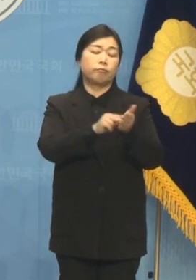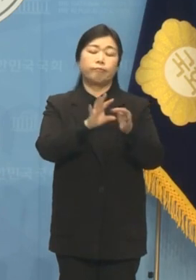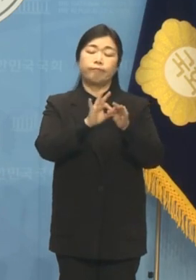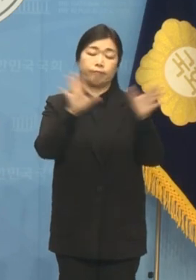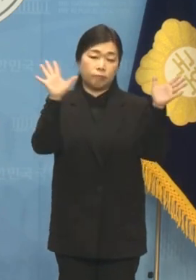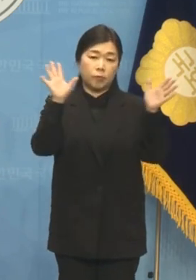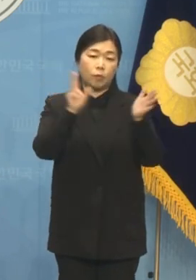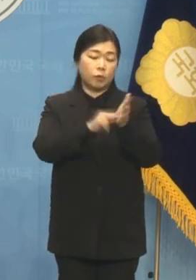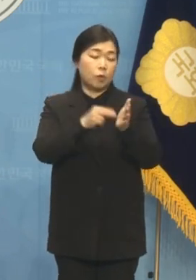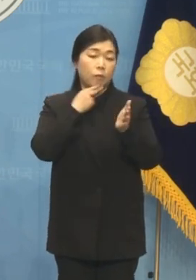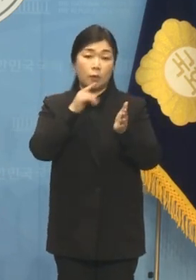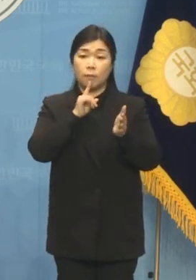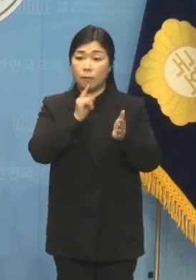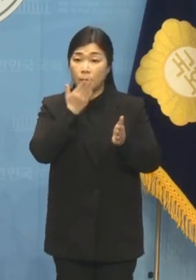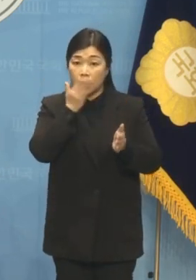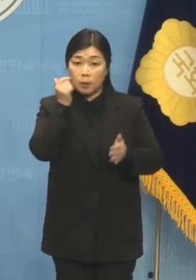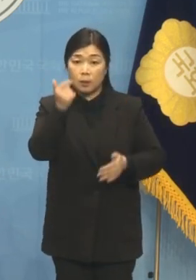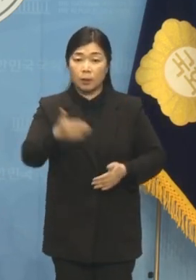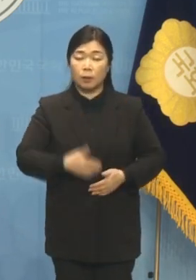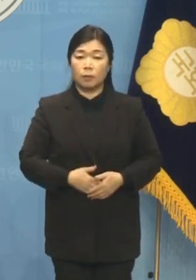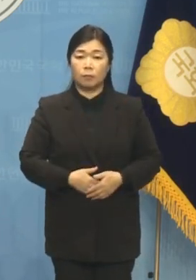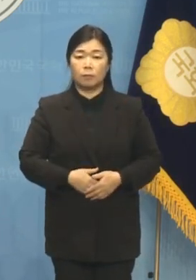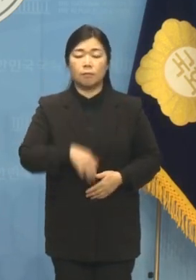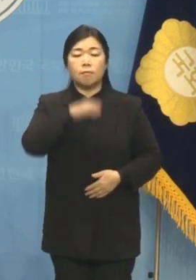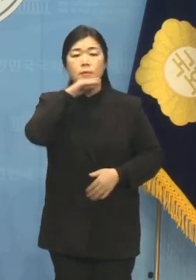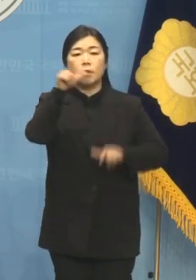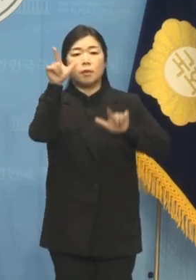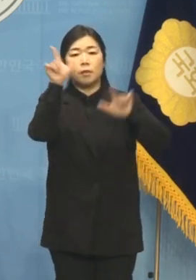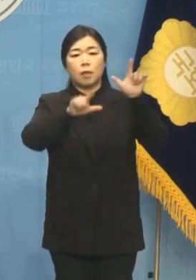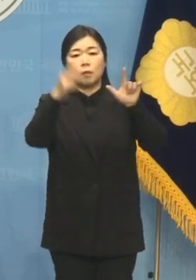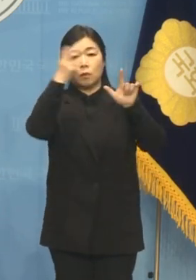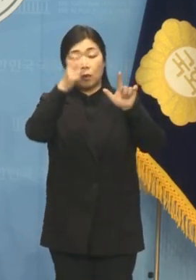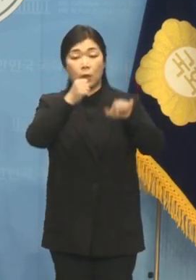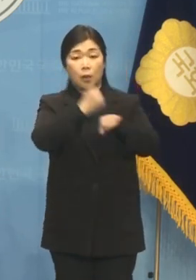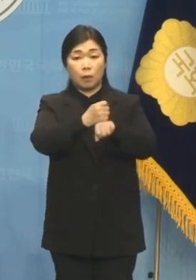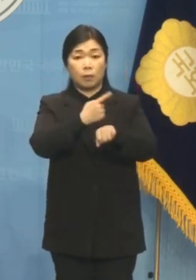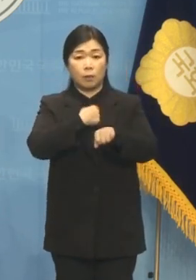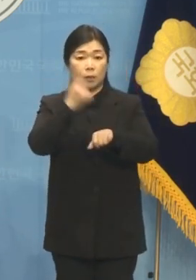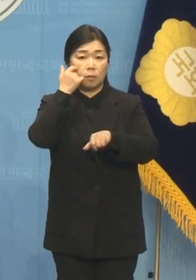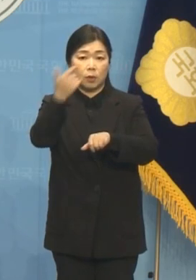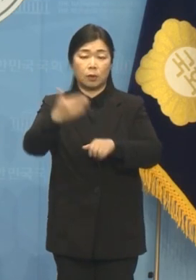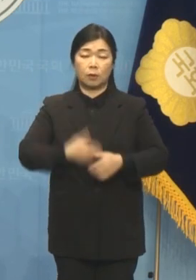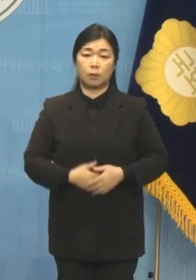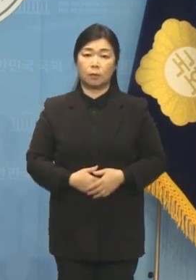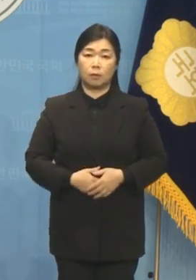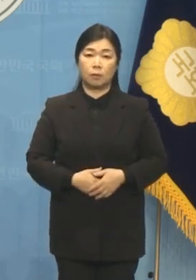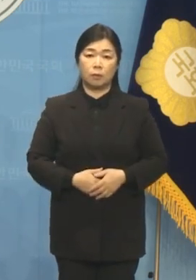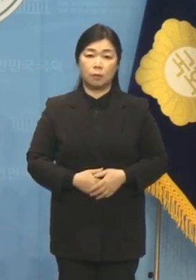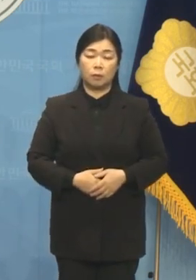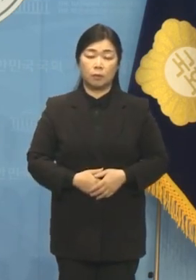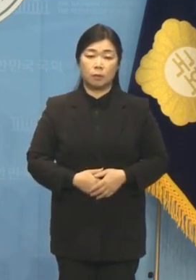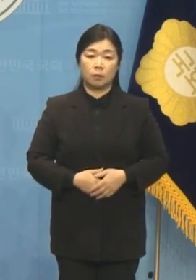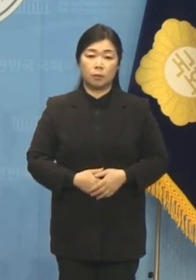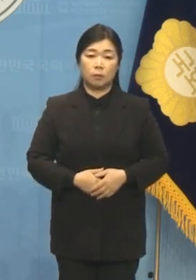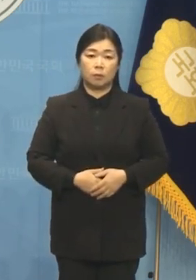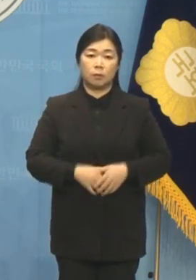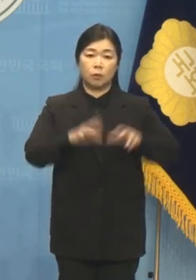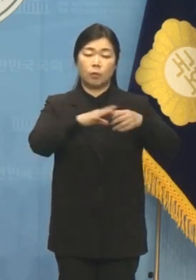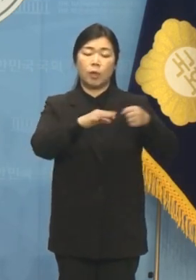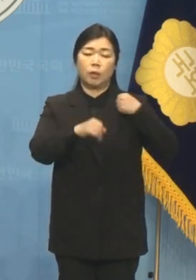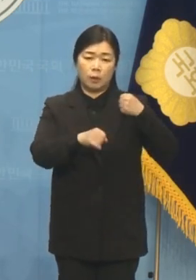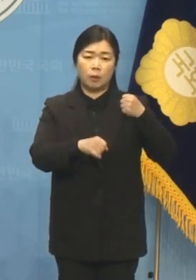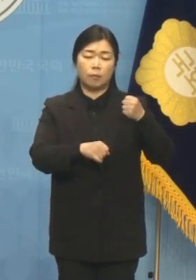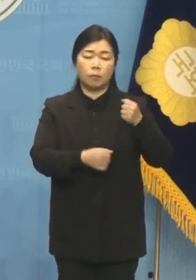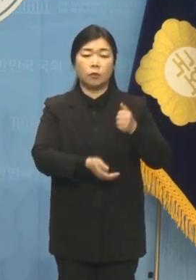할 셈입니까? 진상조사를 하기는 했습니까? 이러니 국민의힘 공천을 고인물